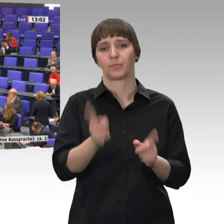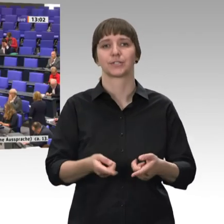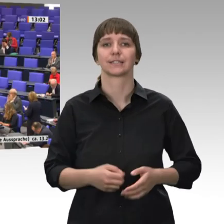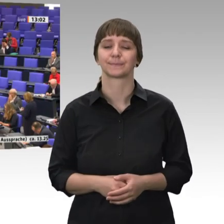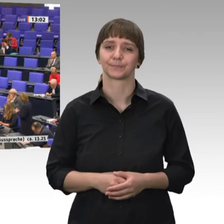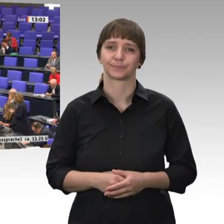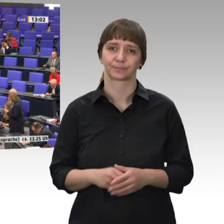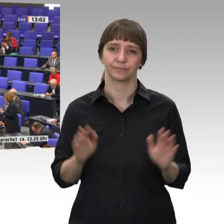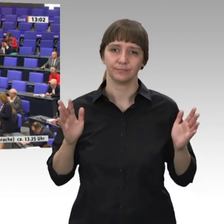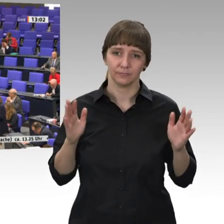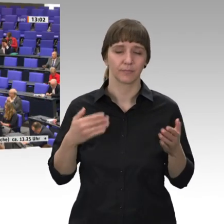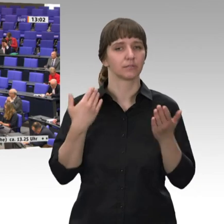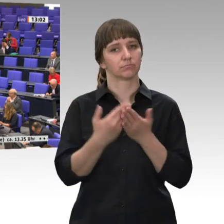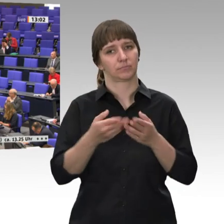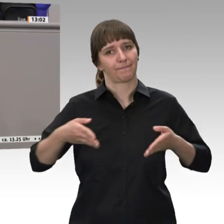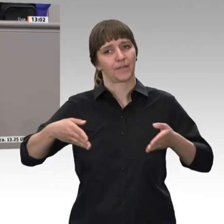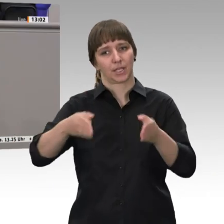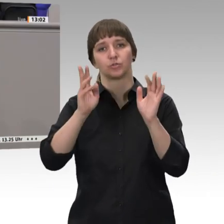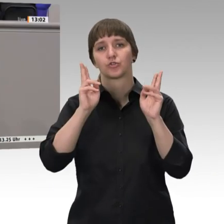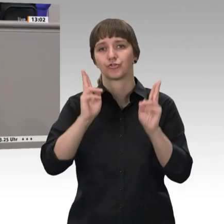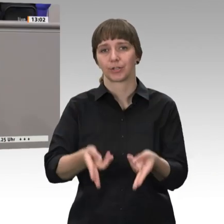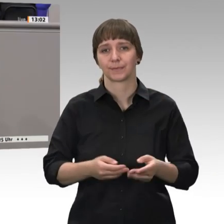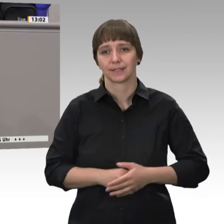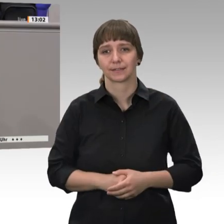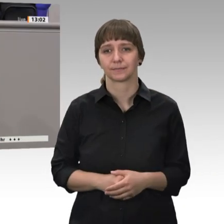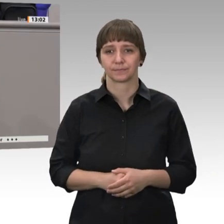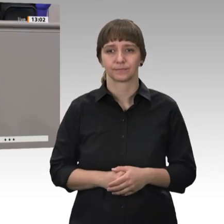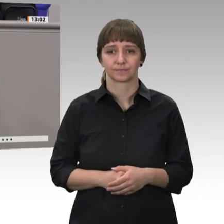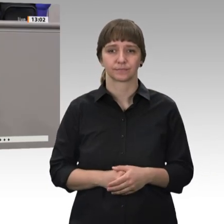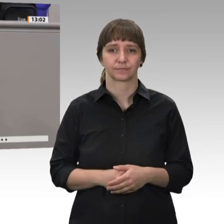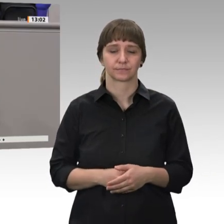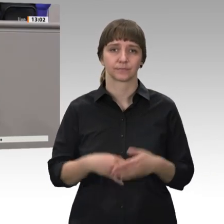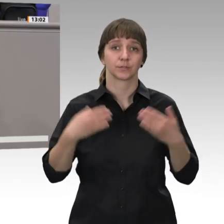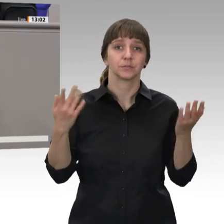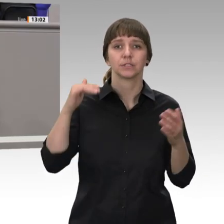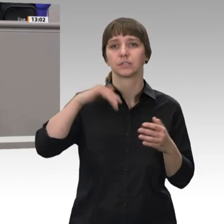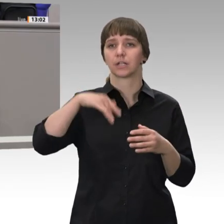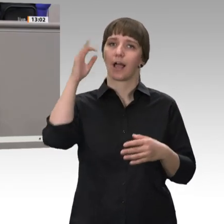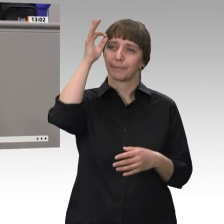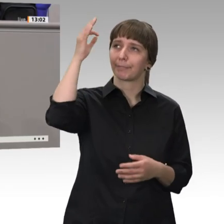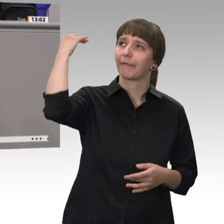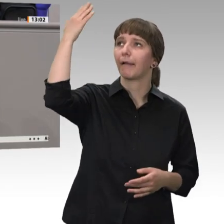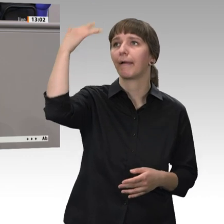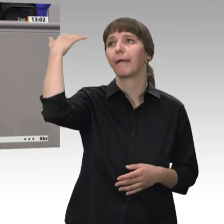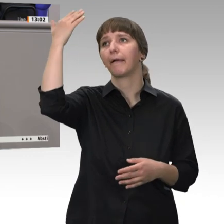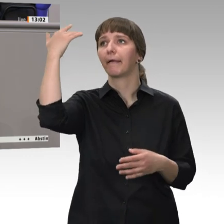Das ist der richtige Weg. Bei Hirngespinsten den Mindestlohn einzufrieren oder sogar